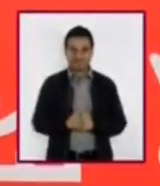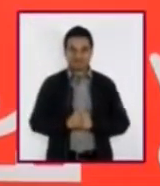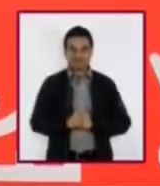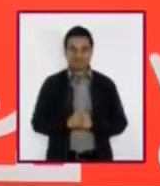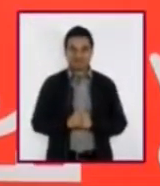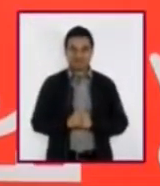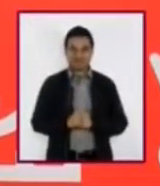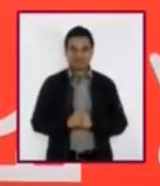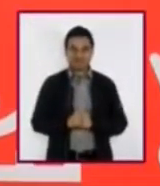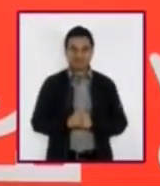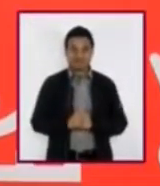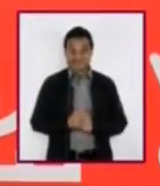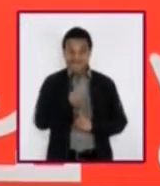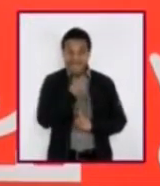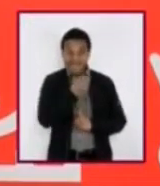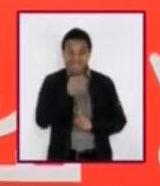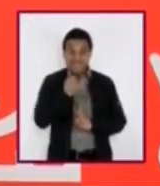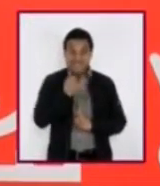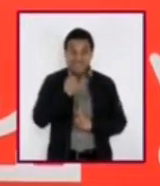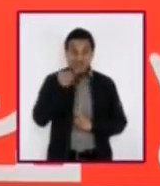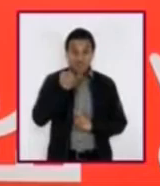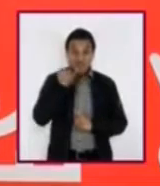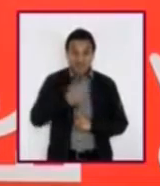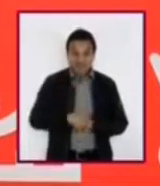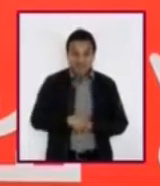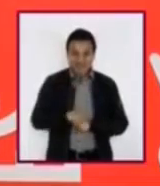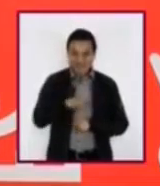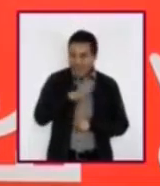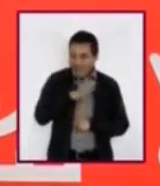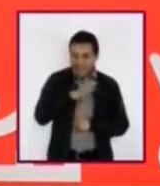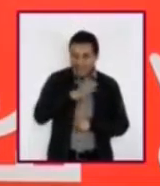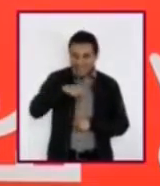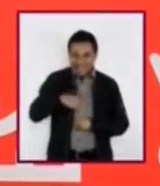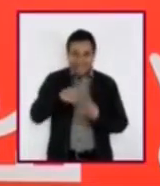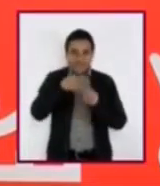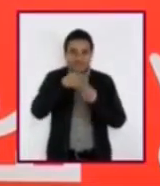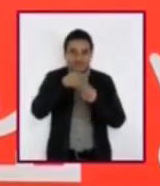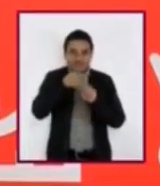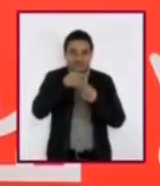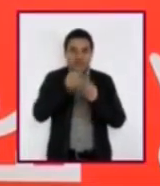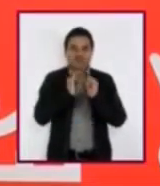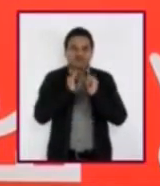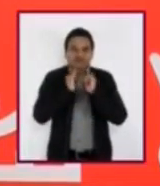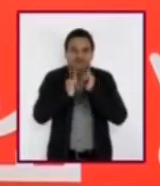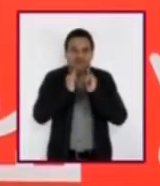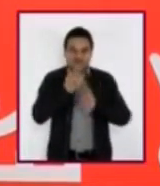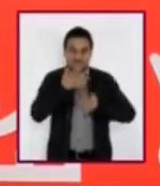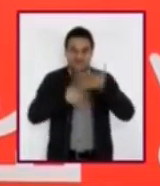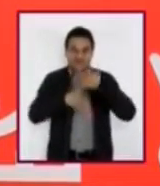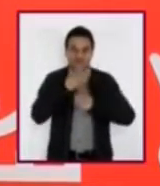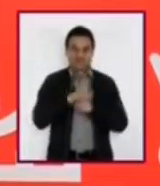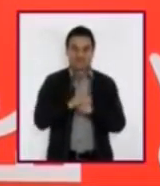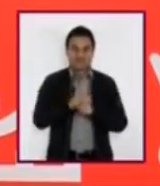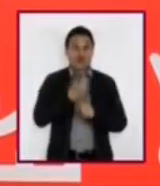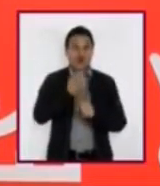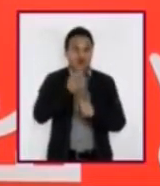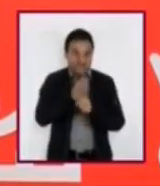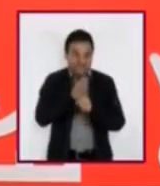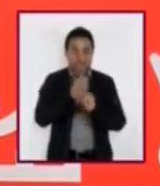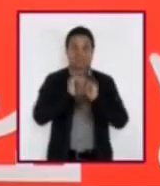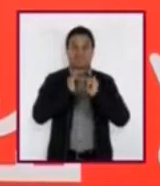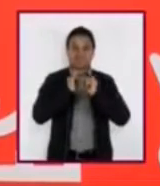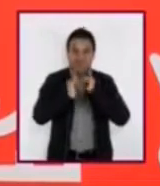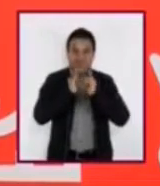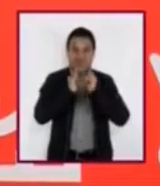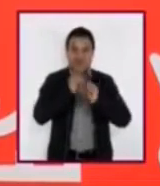Esta lengua es la misma que pueden ver en la parte inferior de su pantalla. Con la valiosa ayuda de nuestro intérprete, se estará traduciendo todo lo que decimos